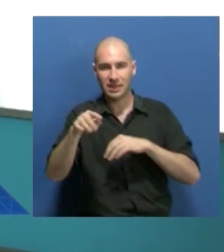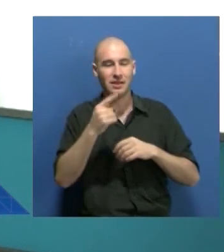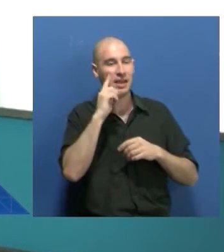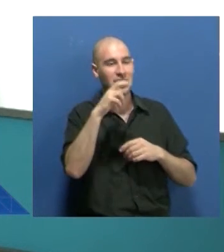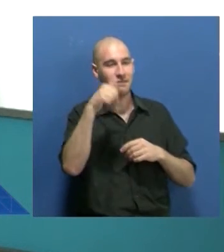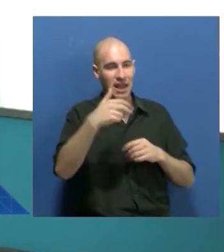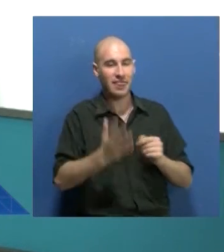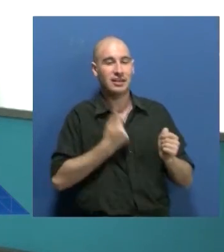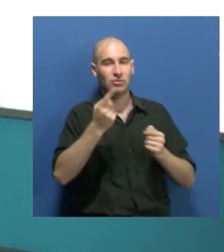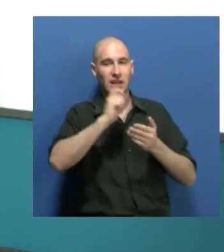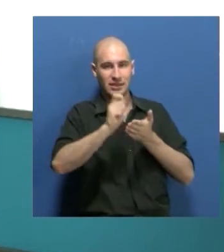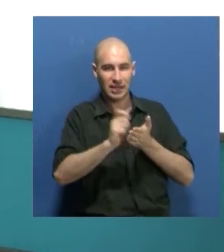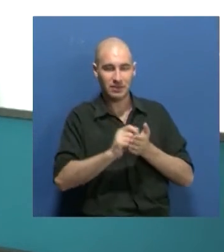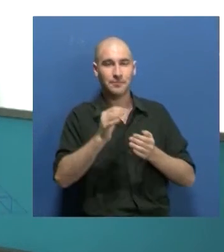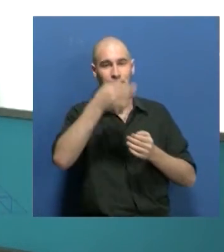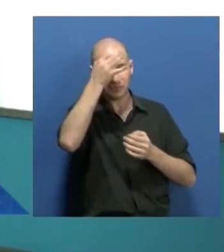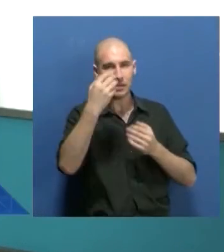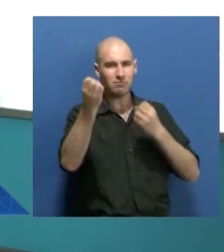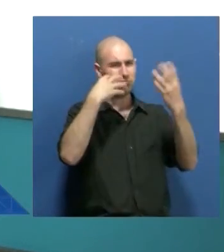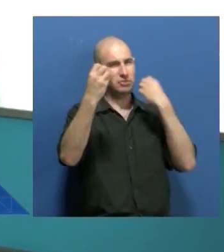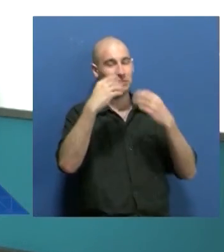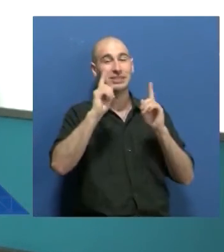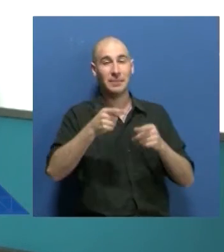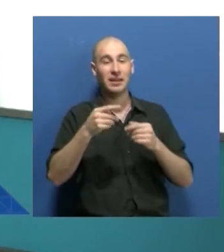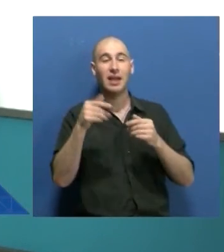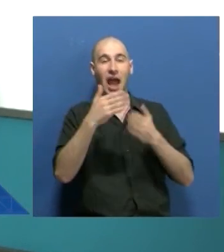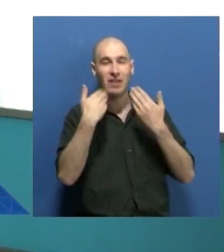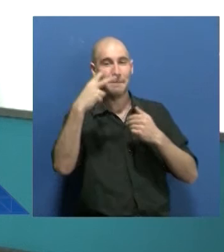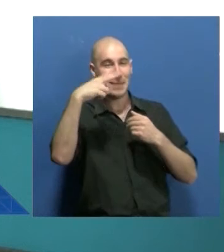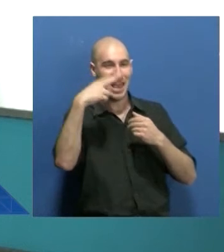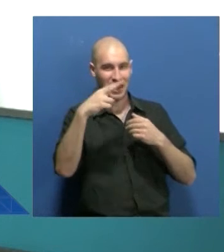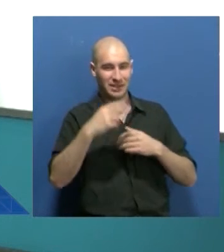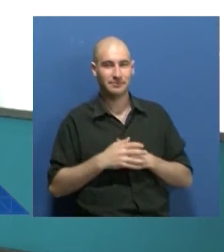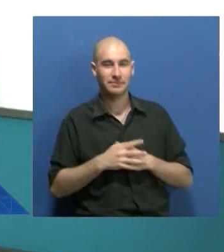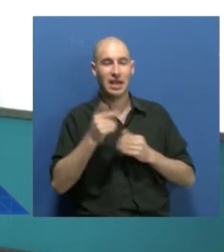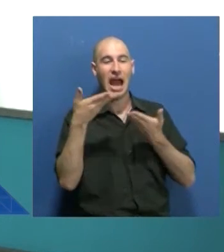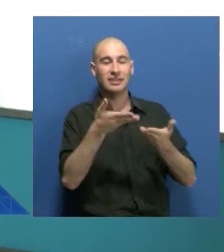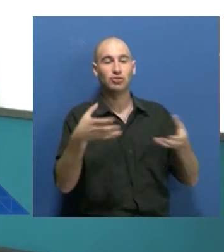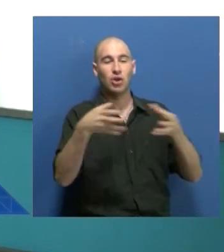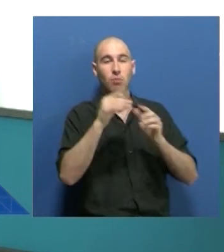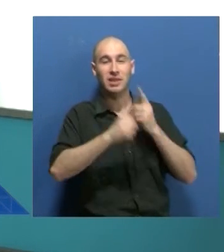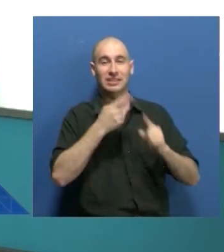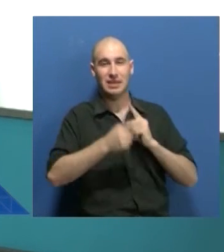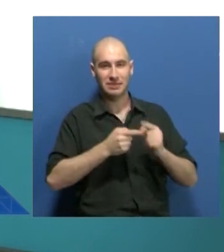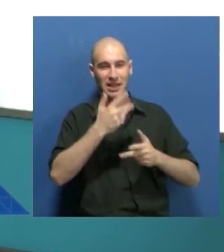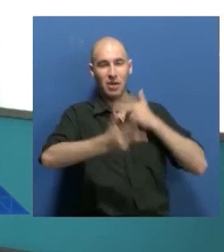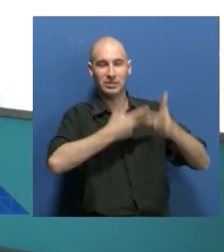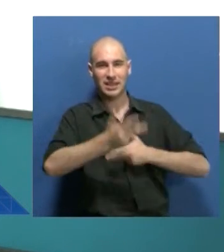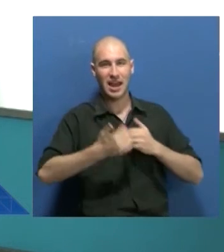directora y coautora de obra Me pegan las luces, y también estuvimos con Mariana Martínez, asesora del equipo de intérpretes de Lengua de Señas de